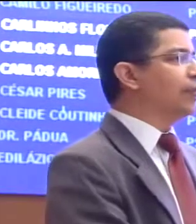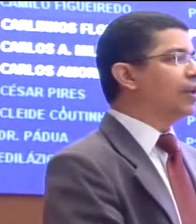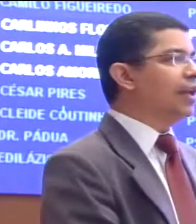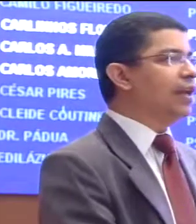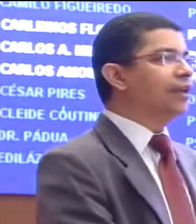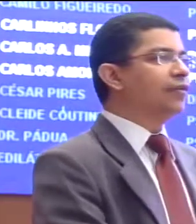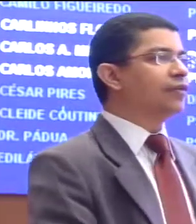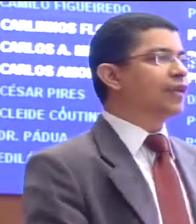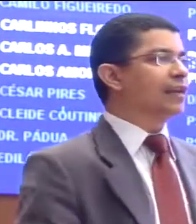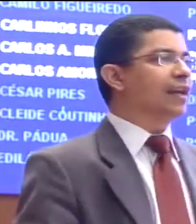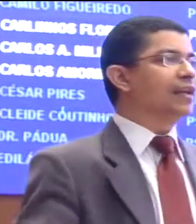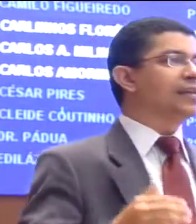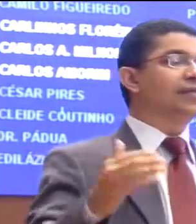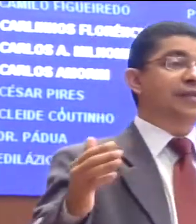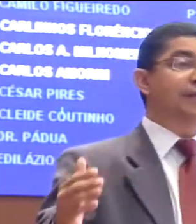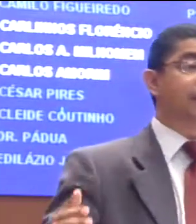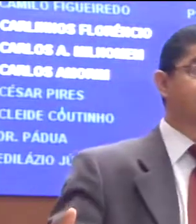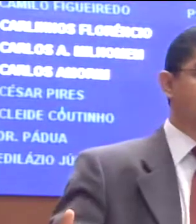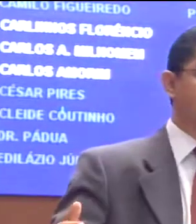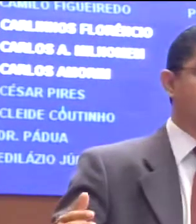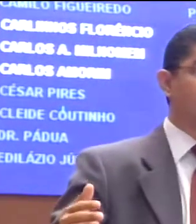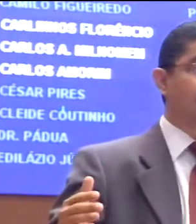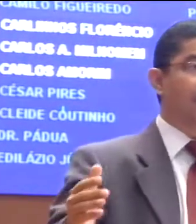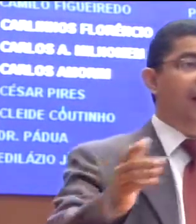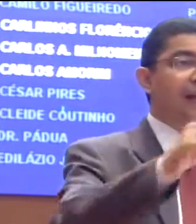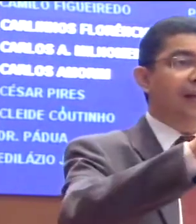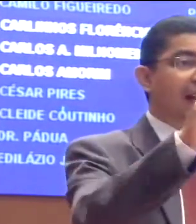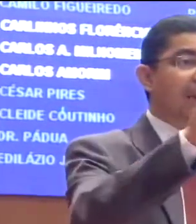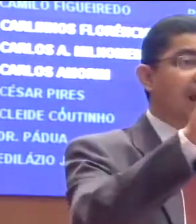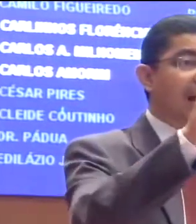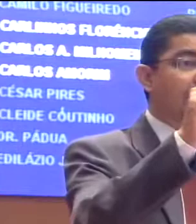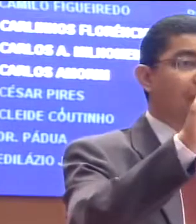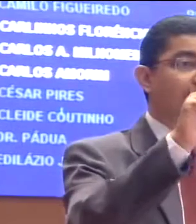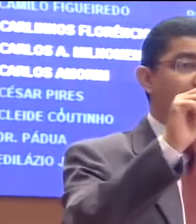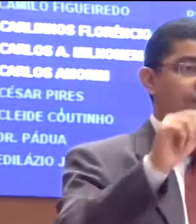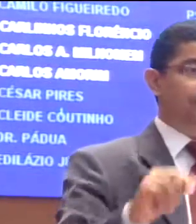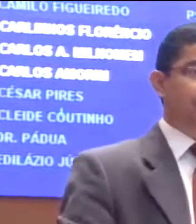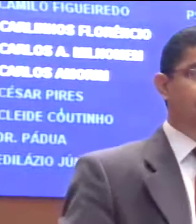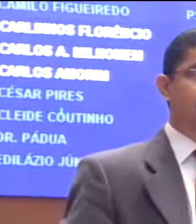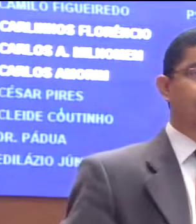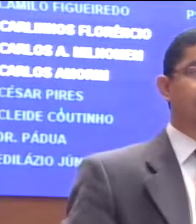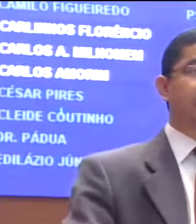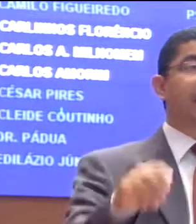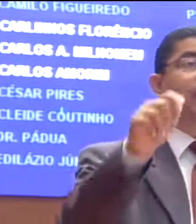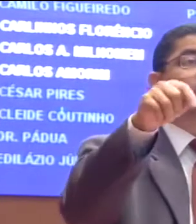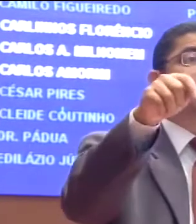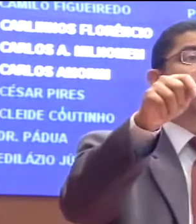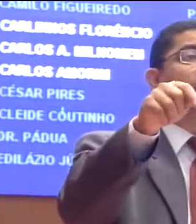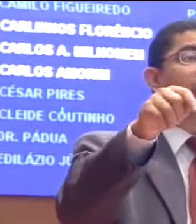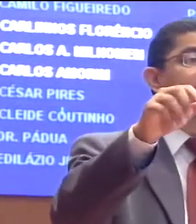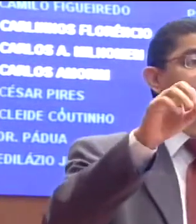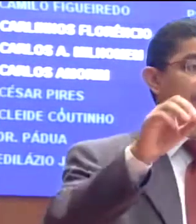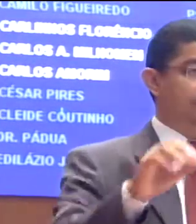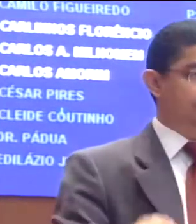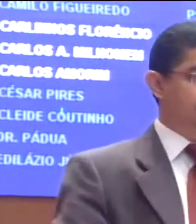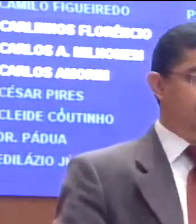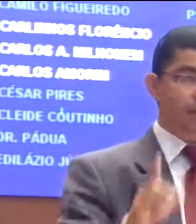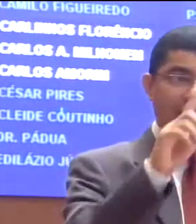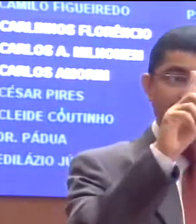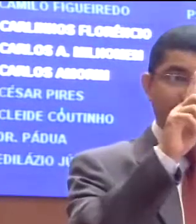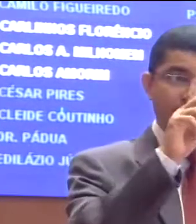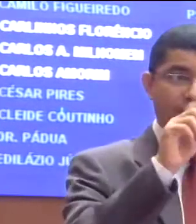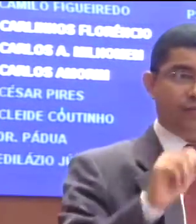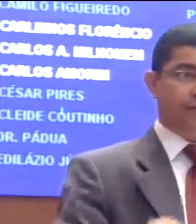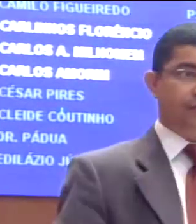pega os livros, você folheia, você analisa, você verifica. Lá em Bacabal, não. Você tem que pedir no balcão.